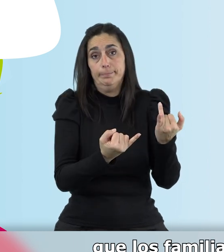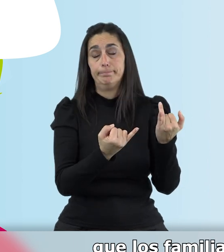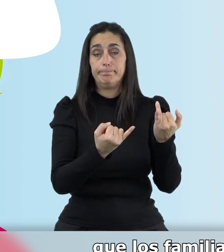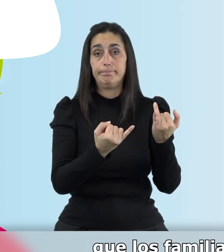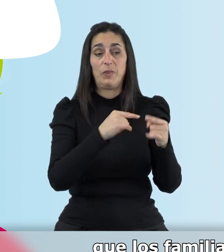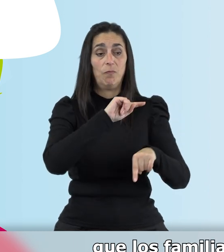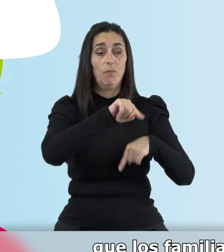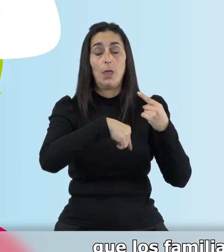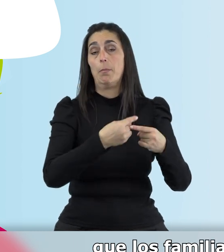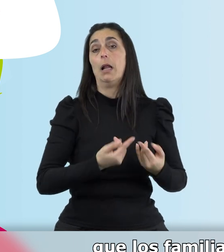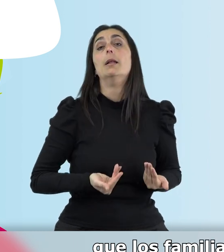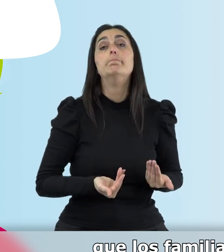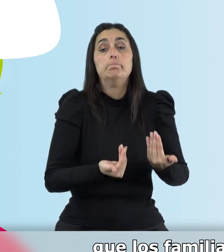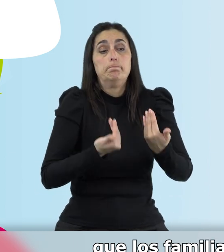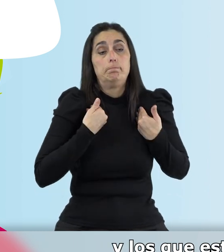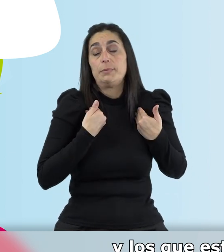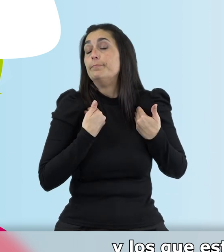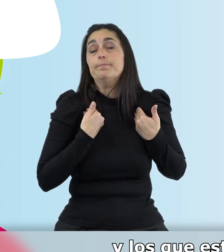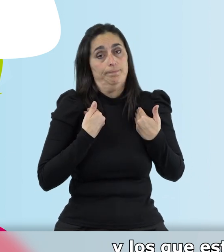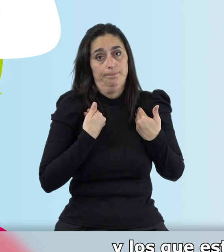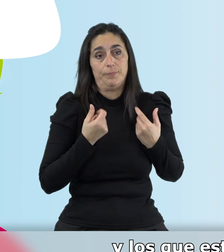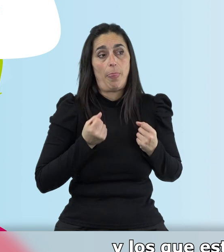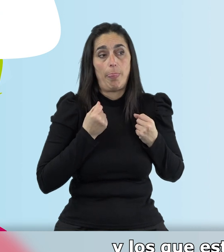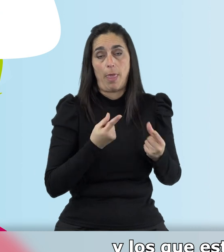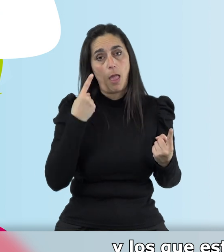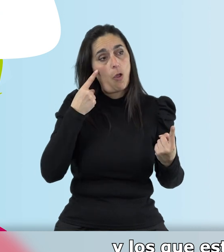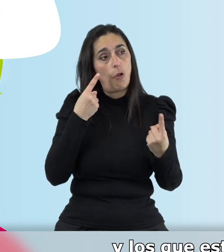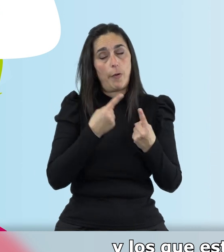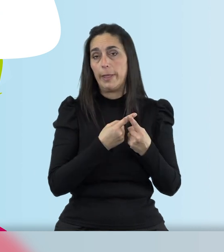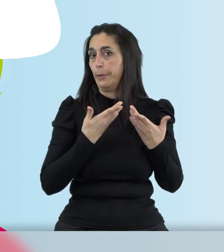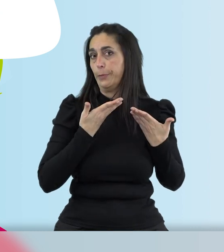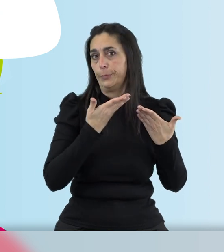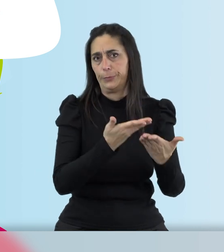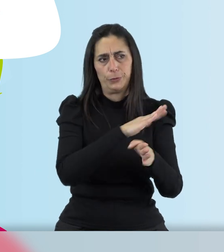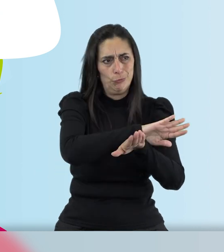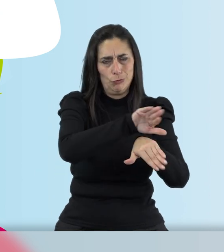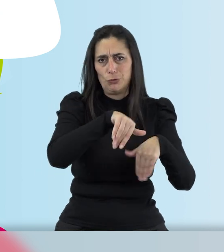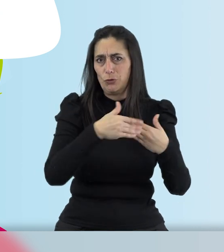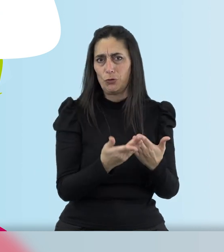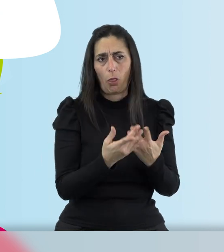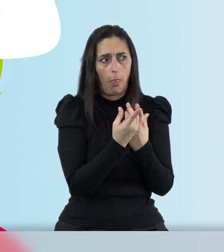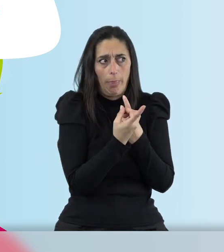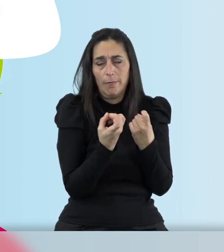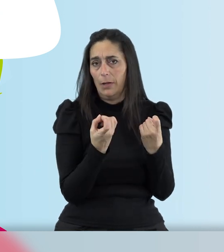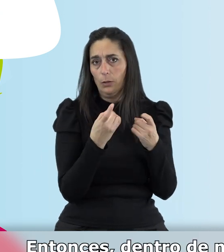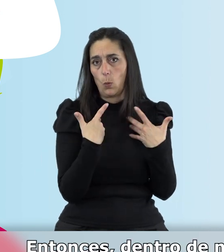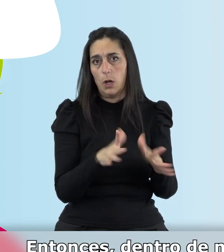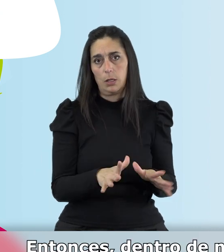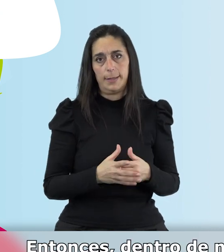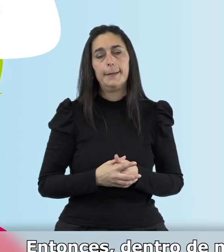los familiares sean los que se los provean y los que estén ahí para echarles una mano en todo lo que haga falta.